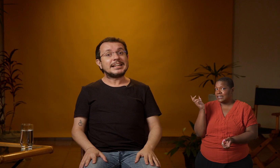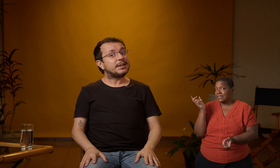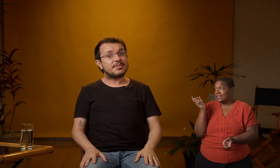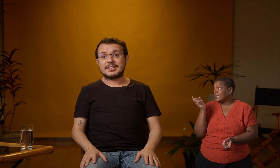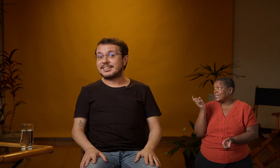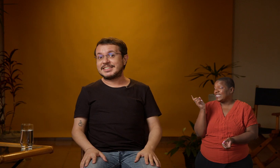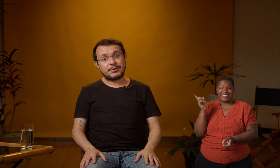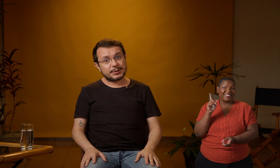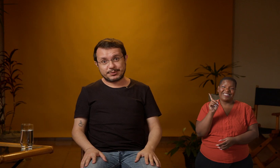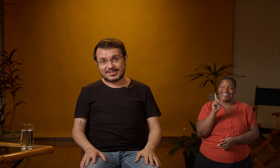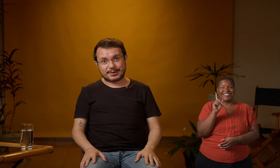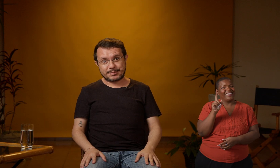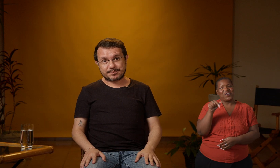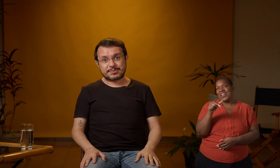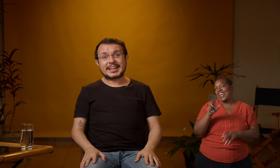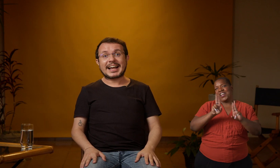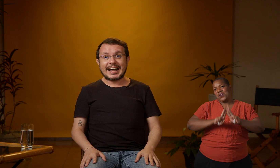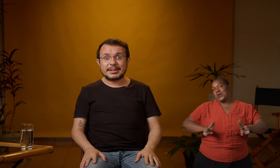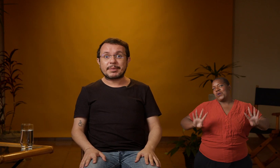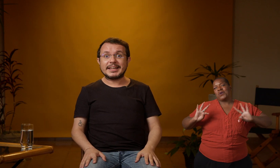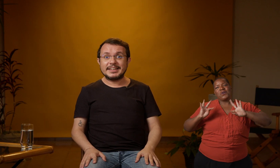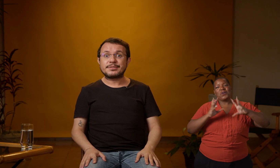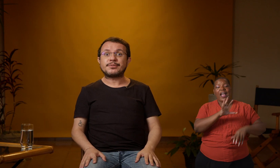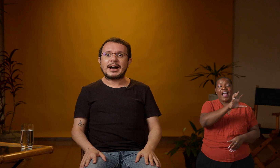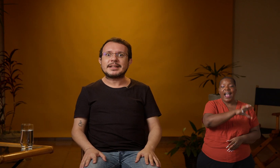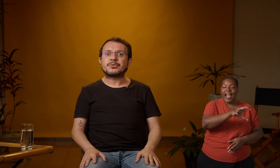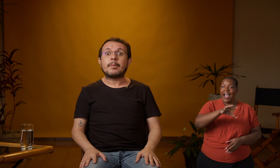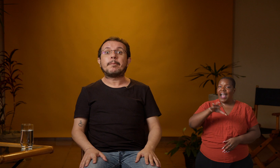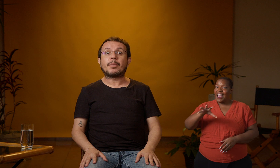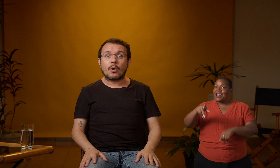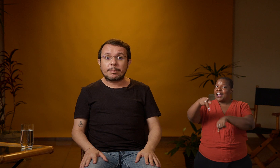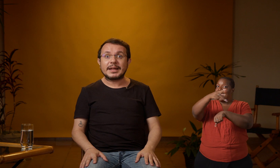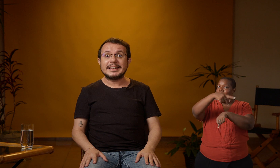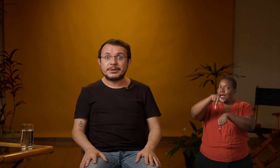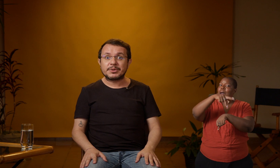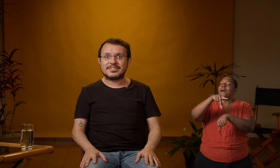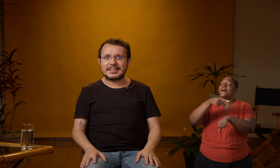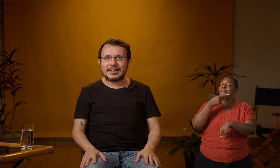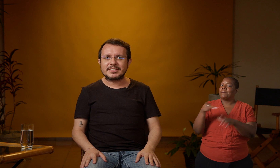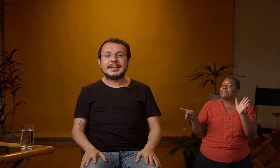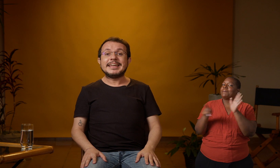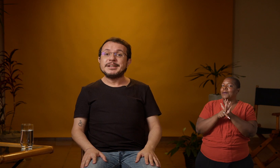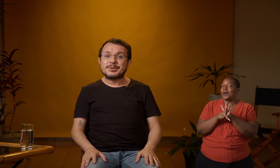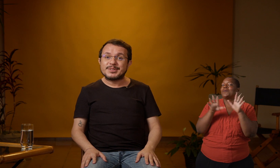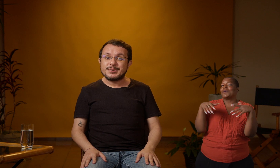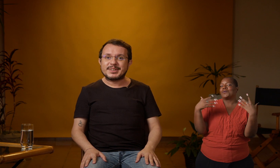Língua de sinais não é universal. Cada país fala a sua própria língua de sinais. Inclusive,